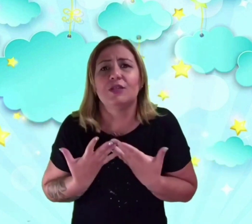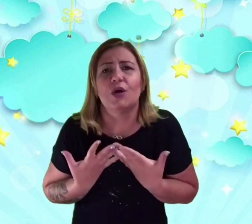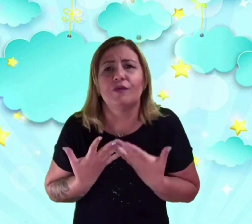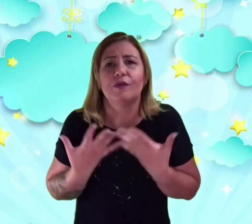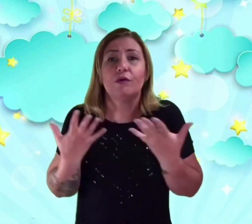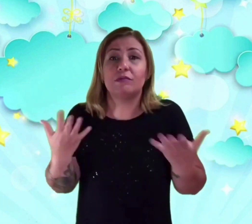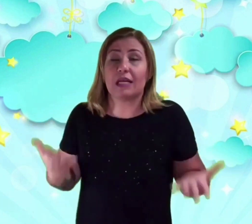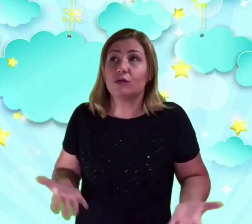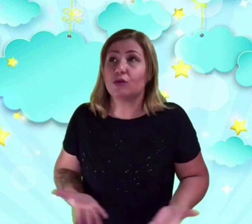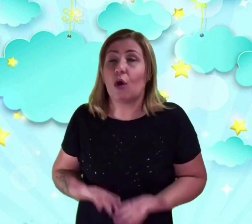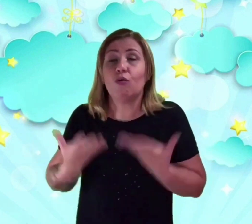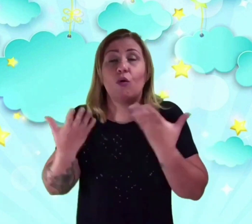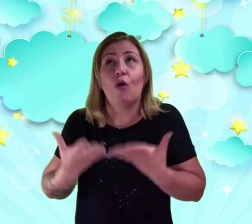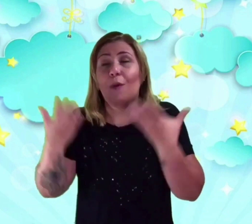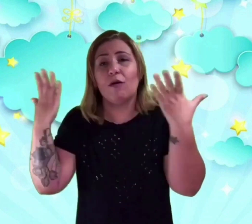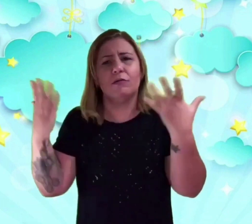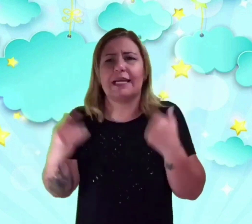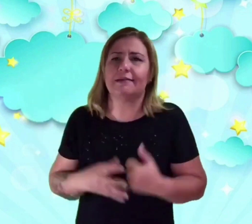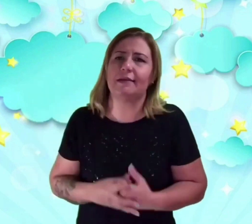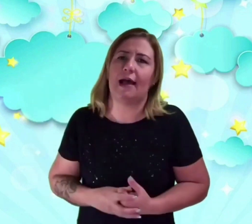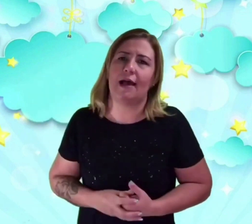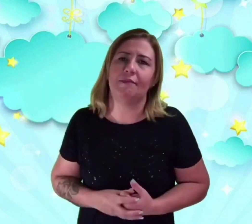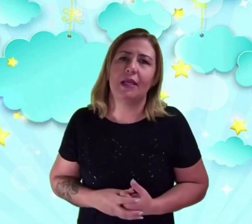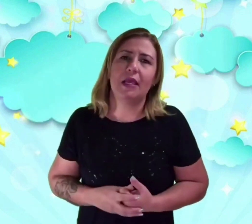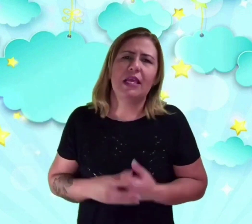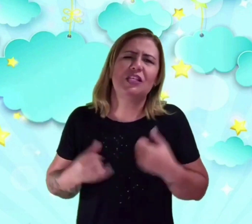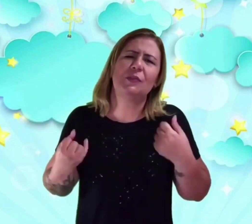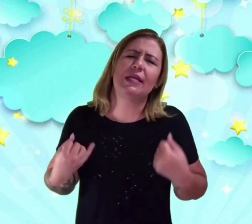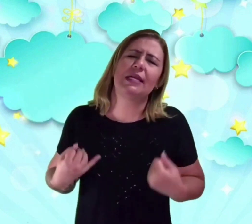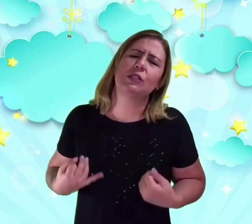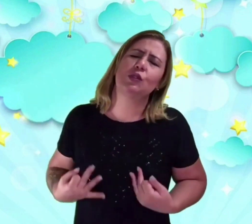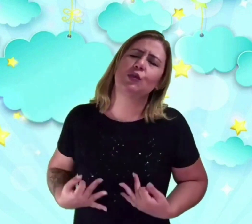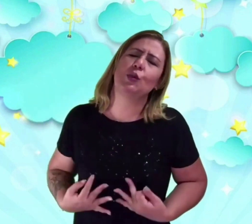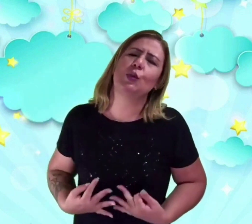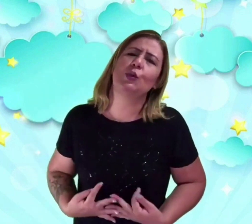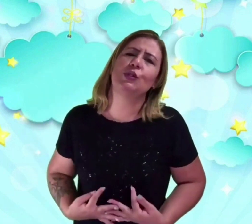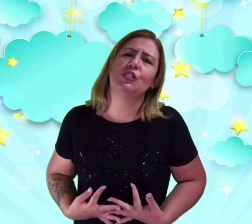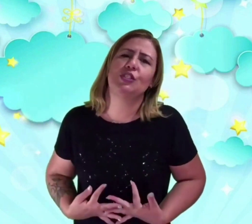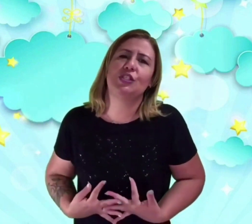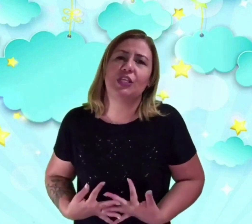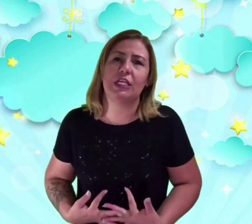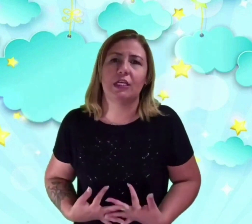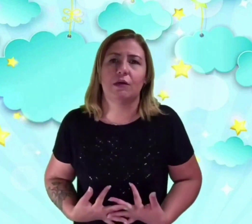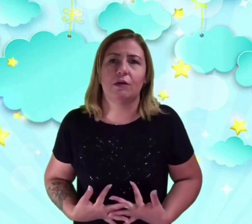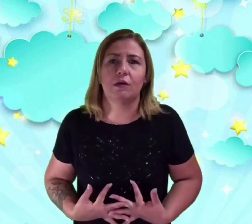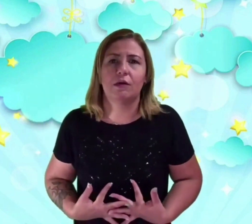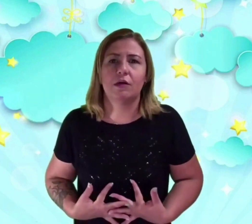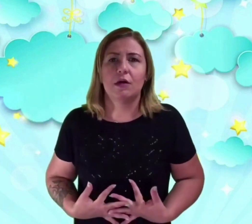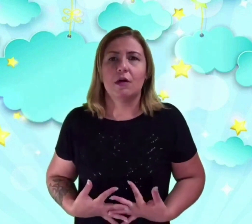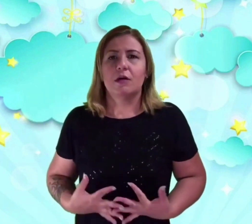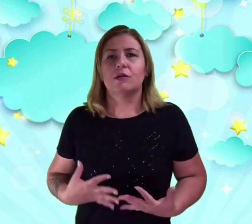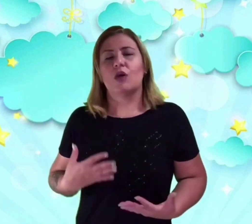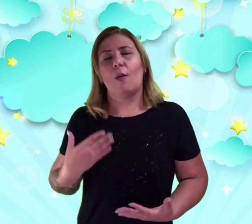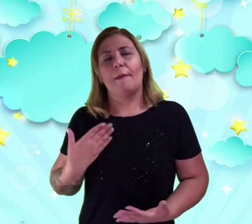resolve contar ao sol como acontece lá. E explica tudinho. O sol